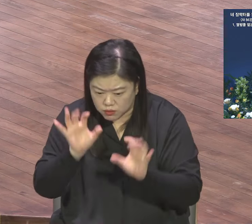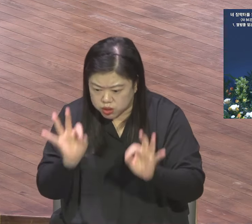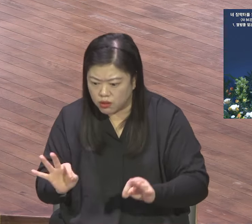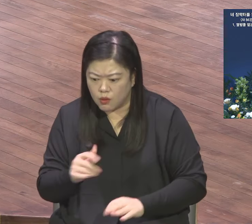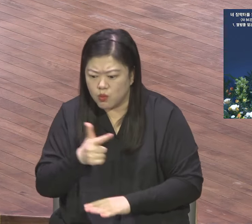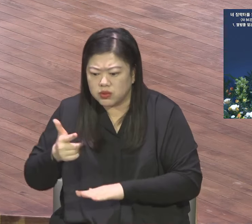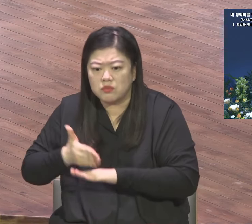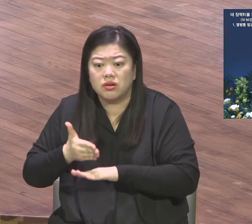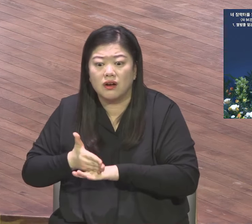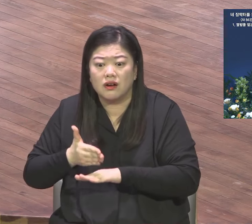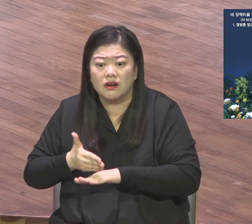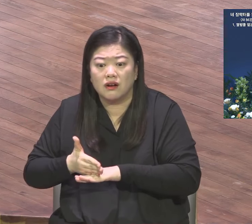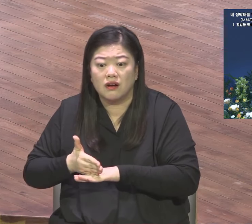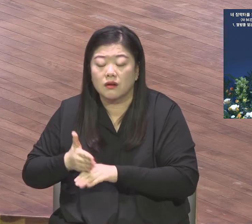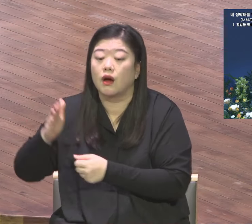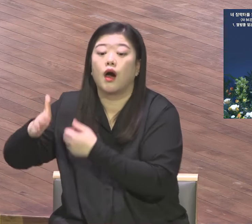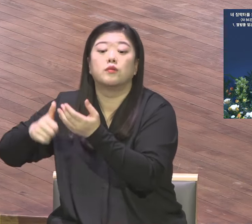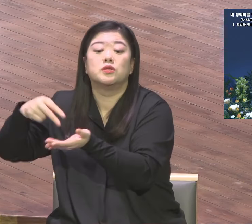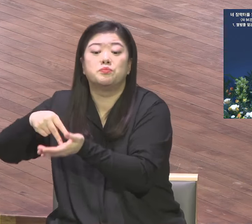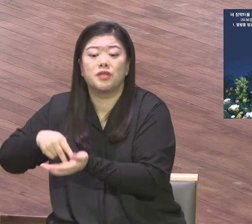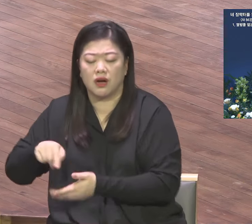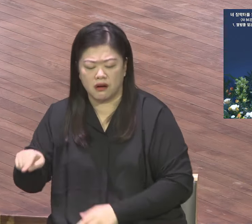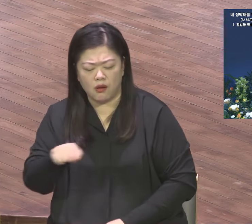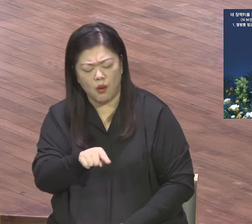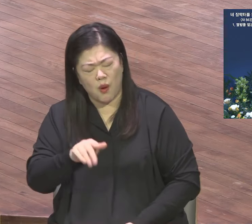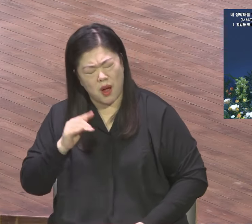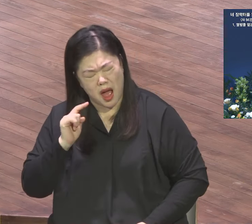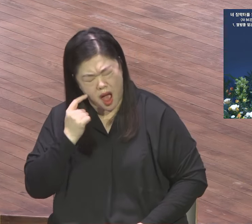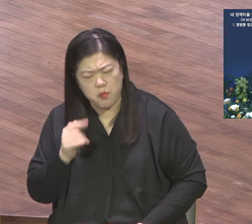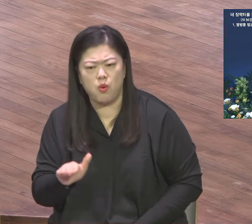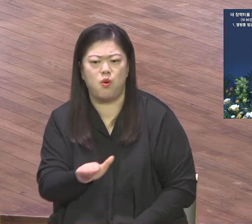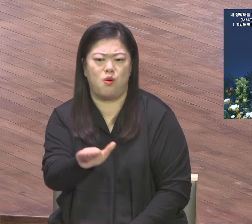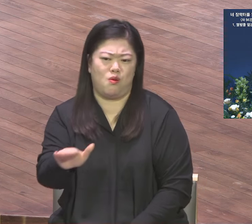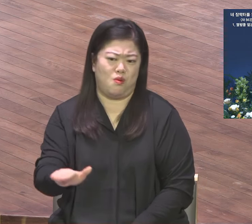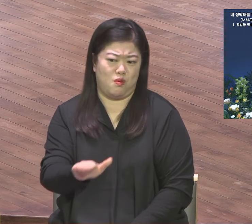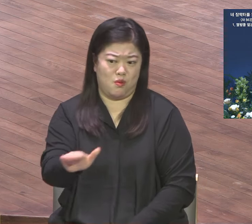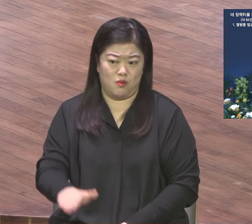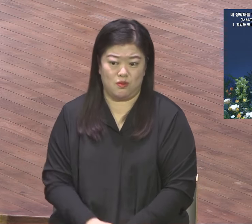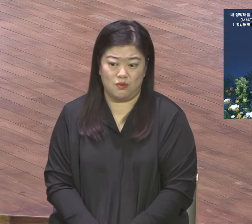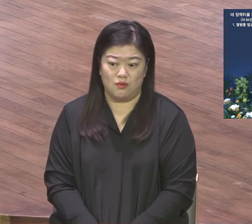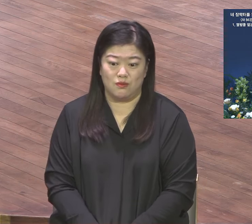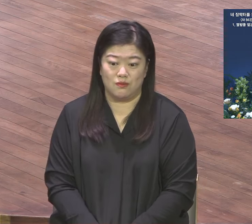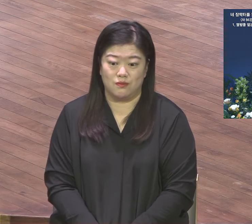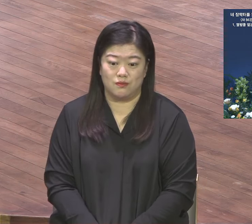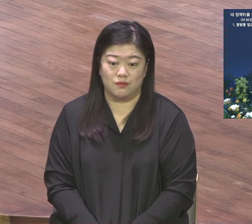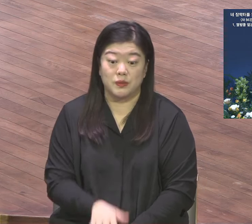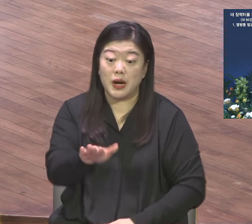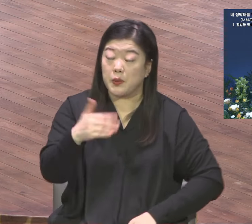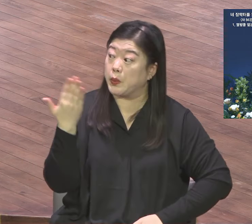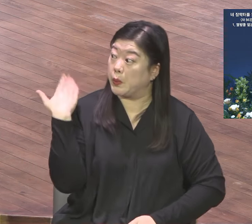심각합니다. 얼마 전에 세계보건기구 WHO가 외로움 외로움을